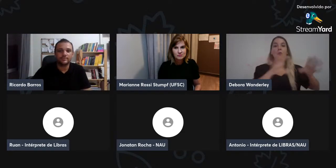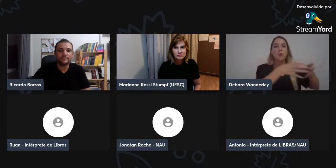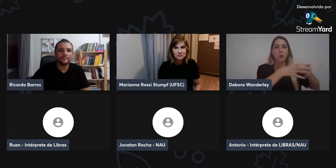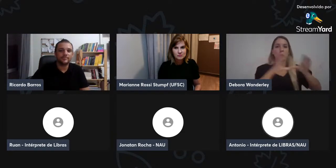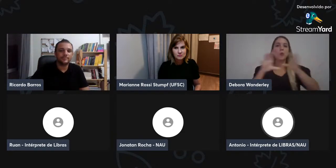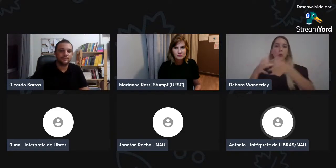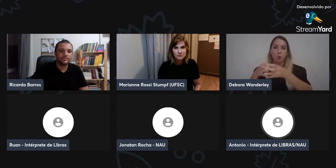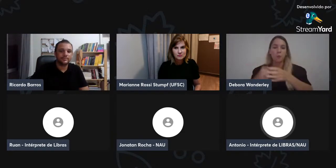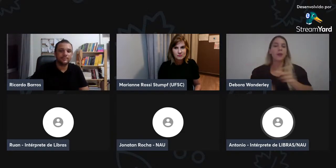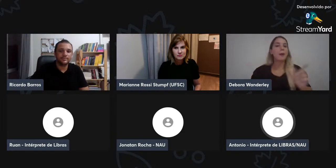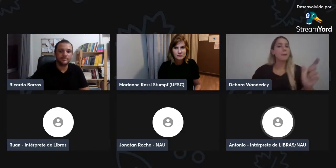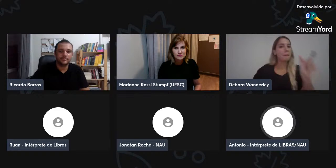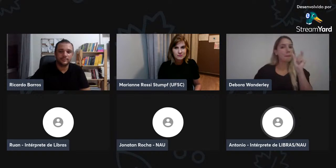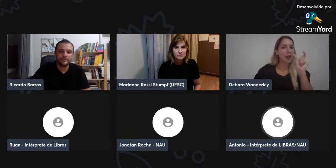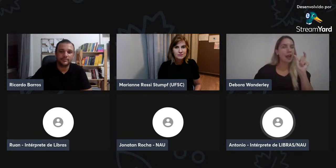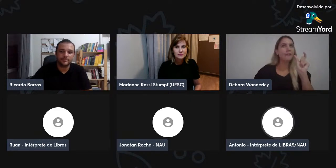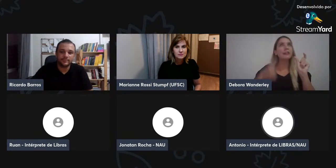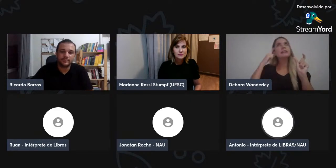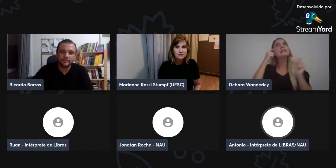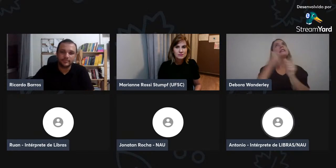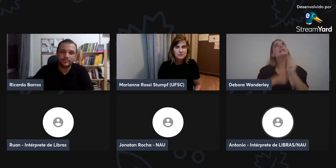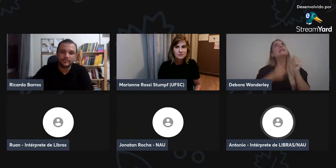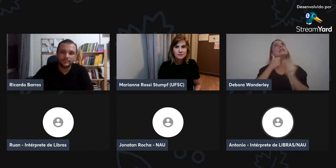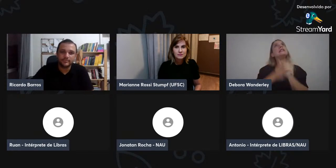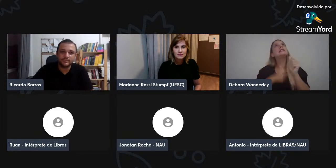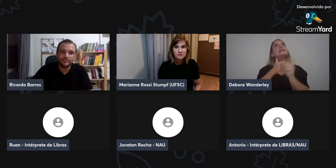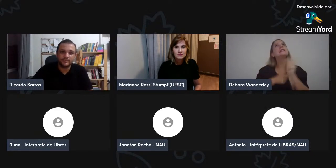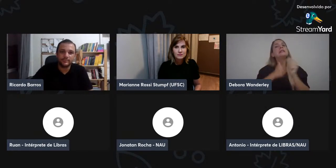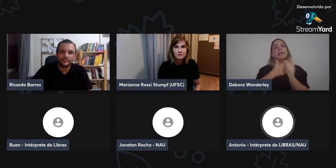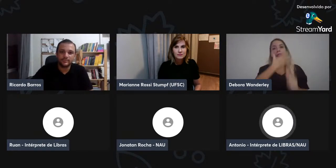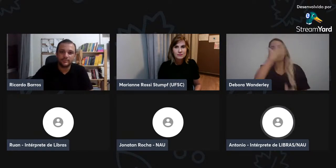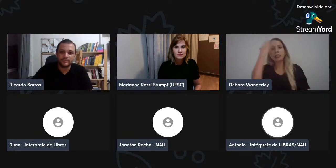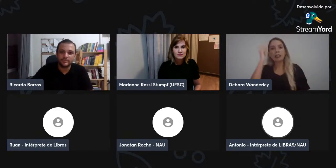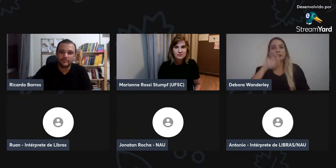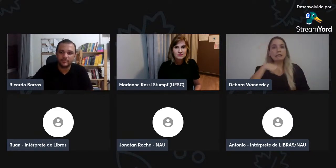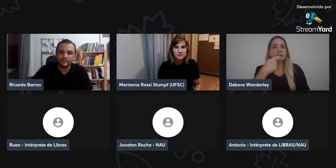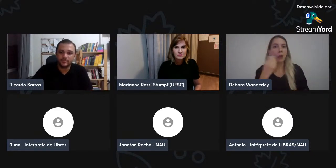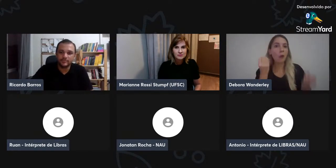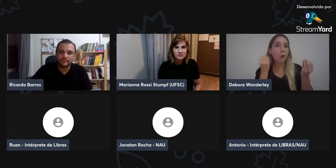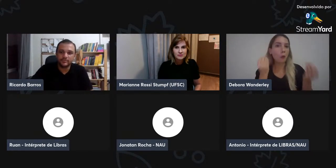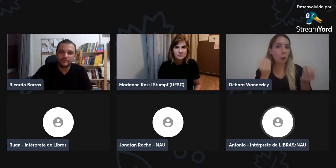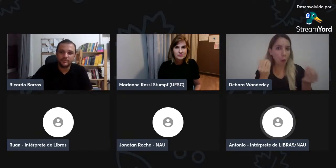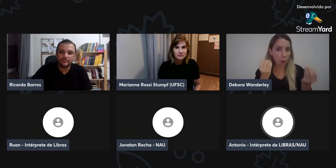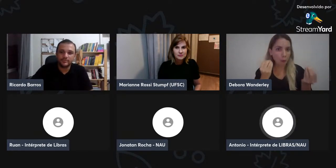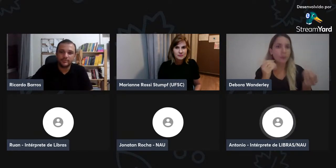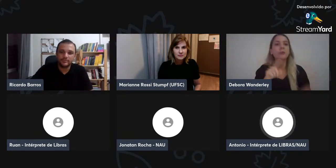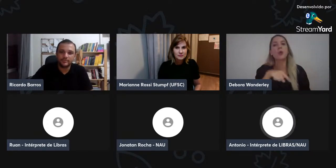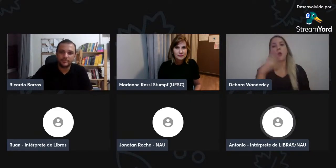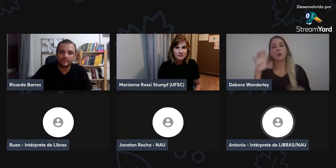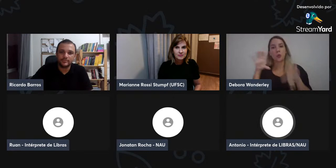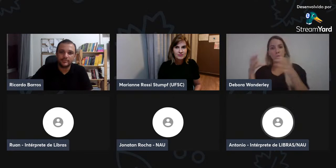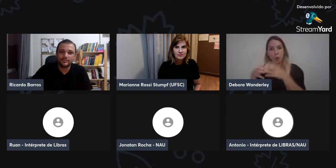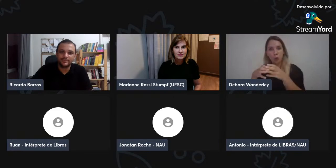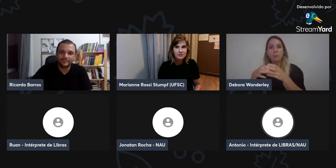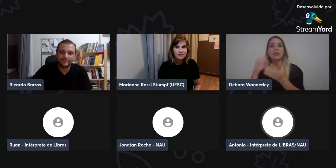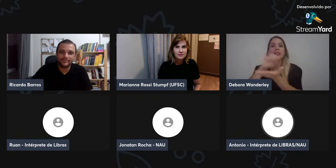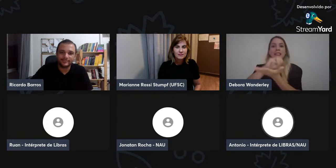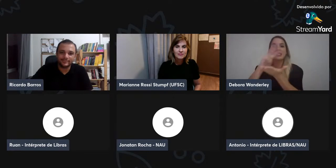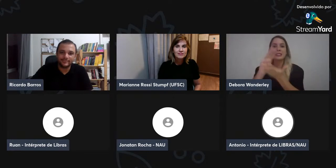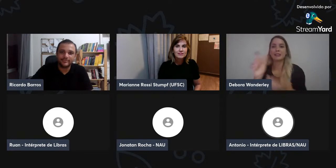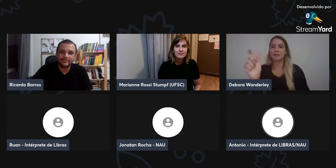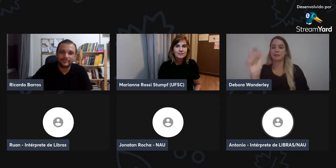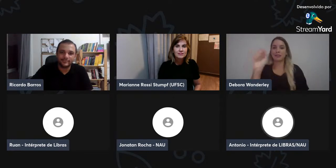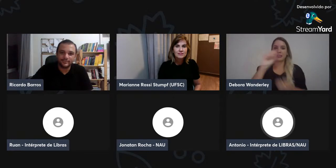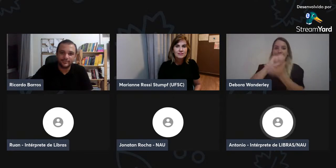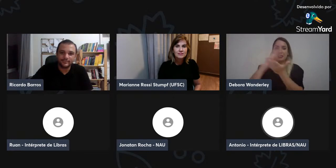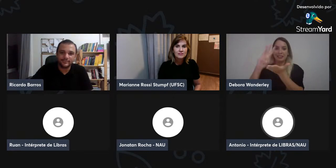que tem algumas palavras, e tem alguns grupos, que, eu esqueci agora o sinal, como é,